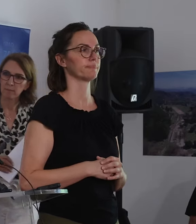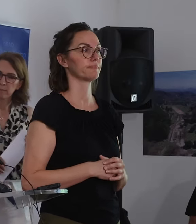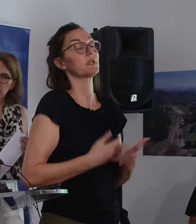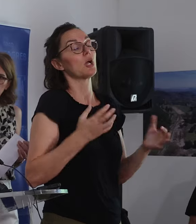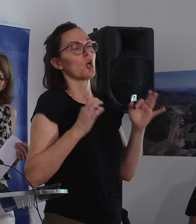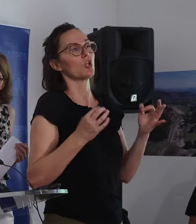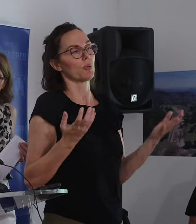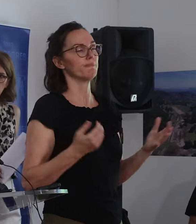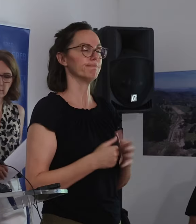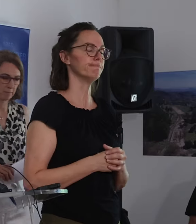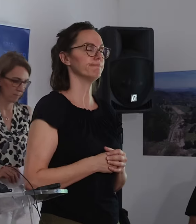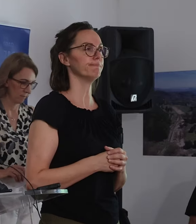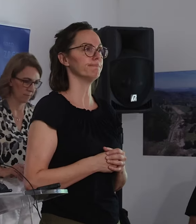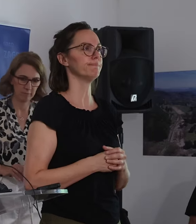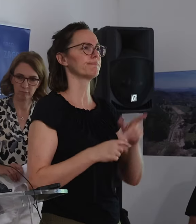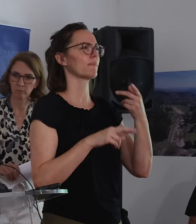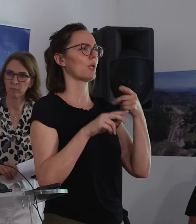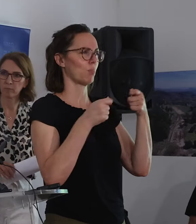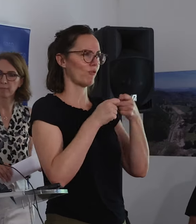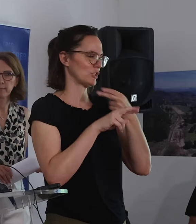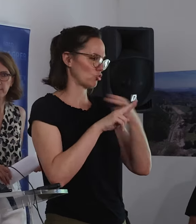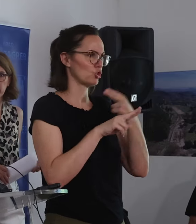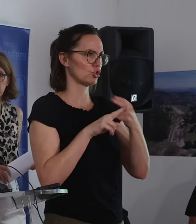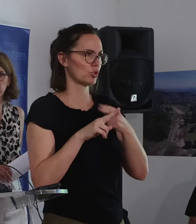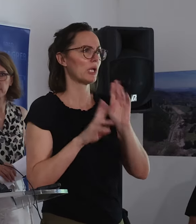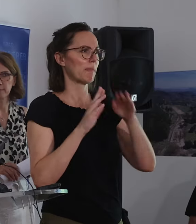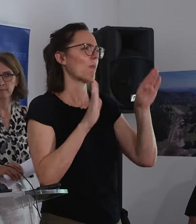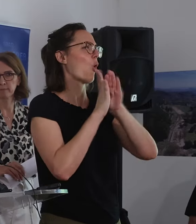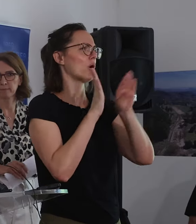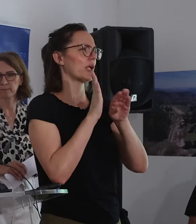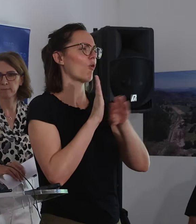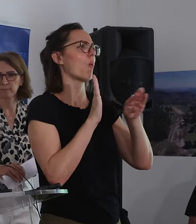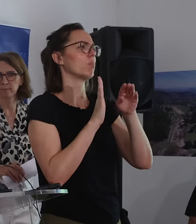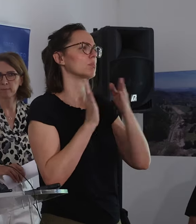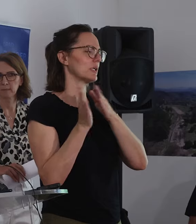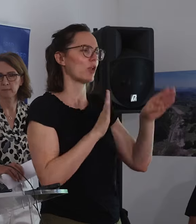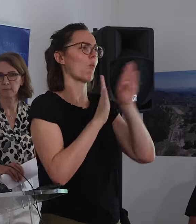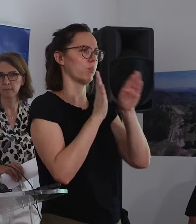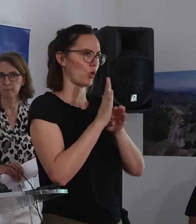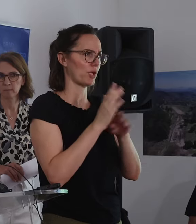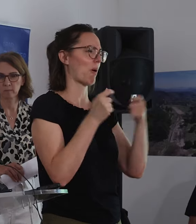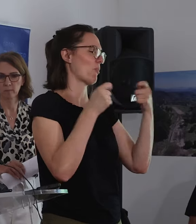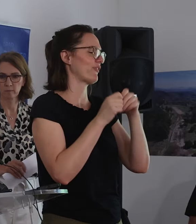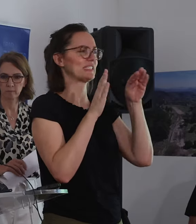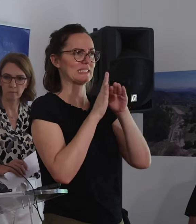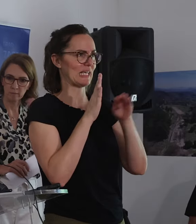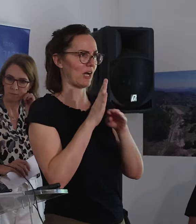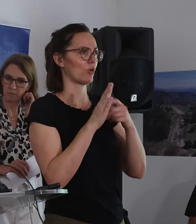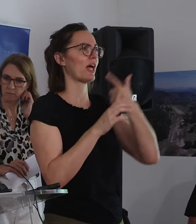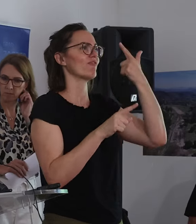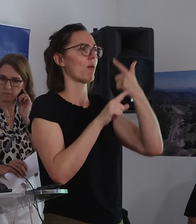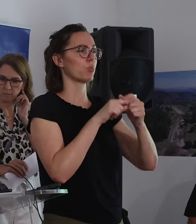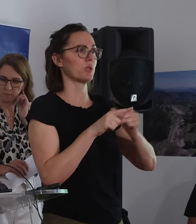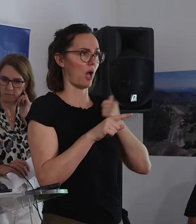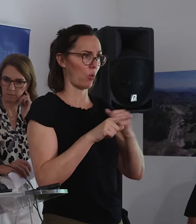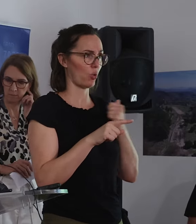Dobro, znači, što se tiče deratizacije, postoje redovni program deratizacije u skladu sa svim pravilnicima i zakonima koji idu dva puta